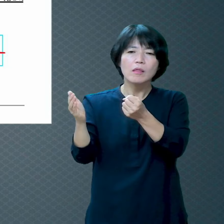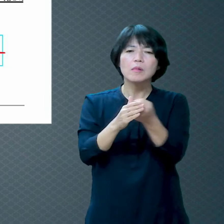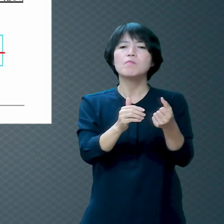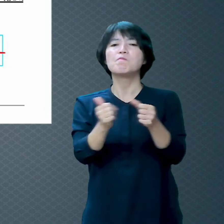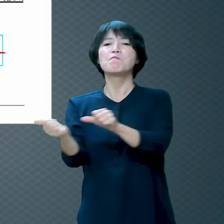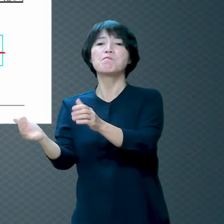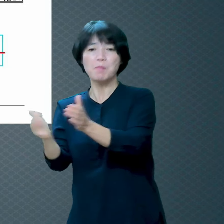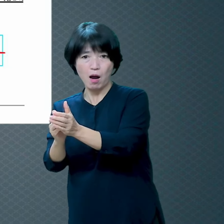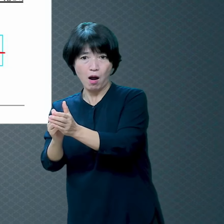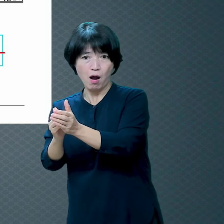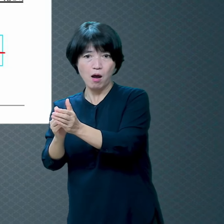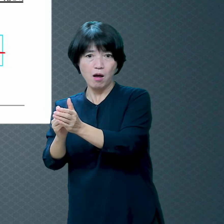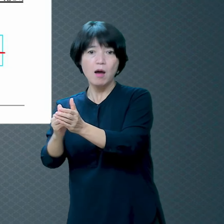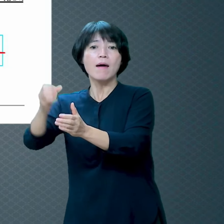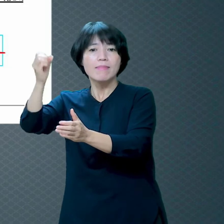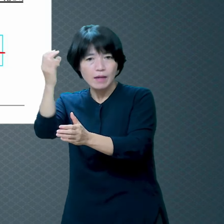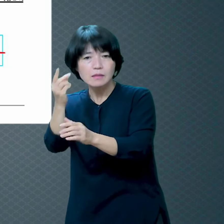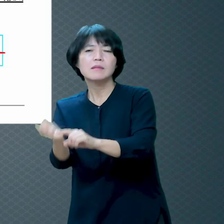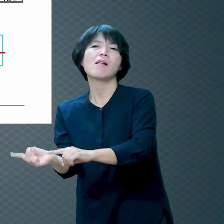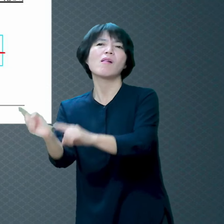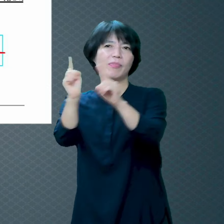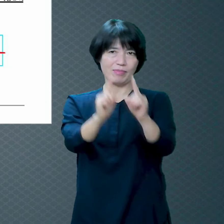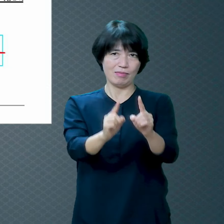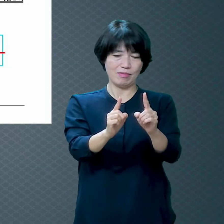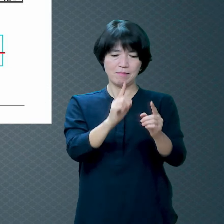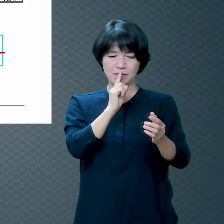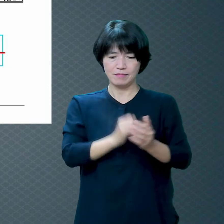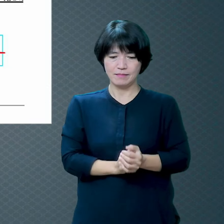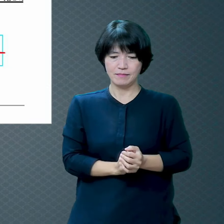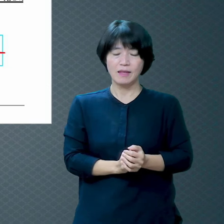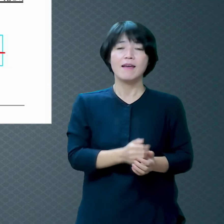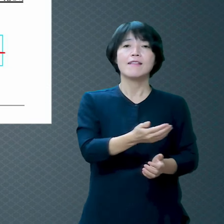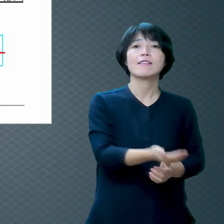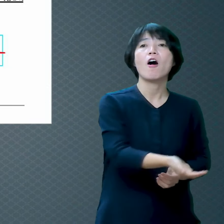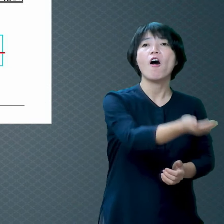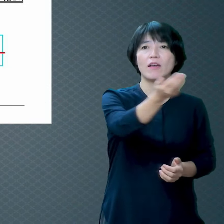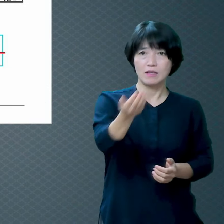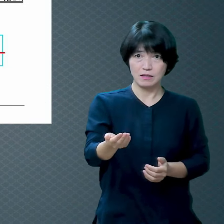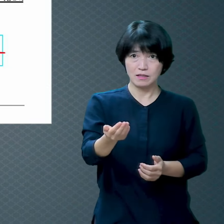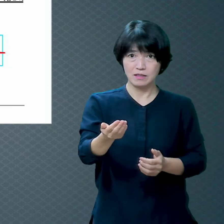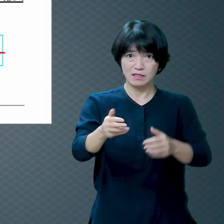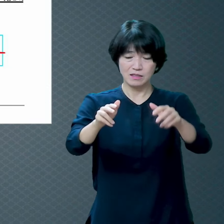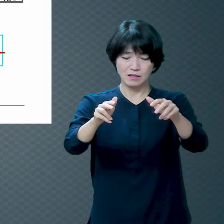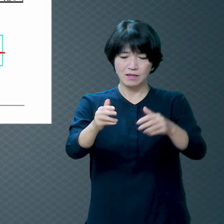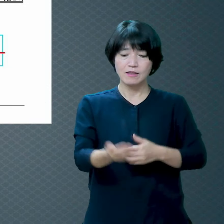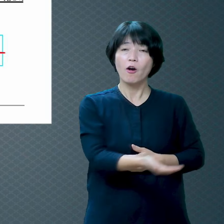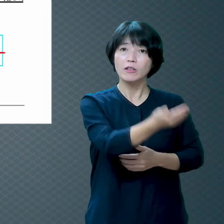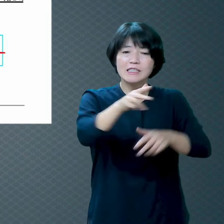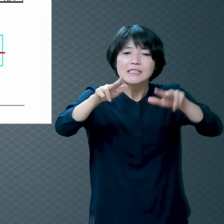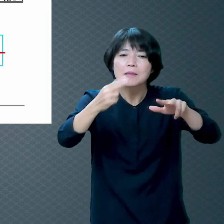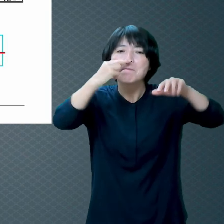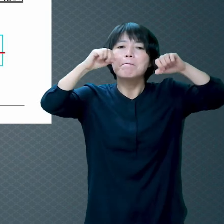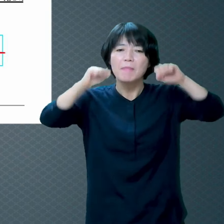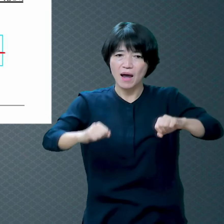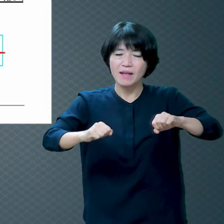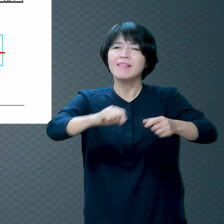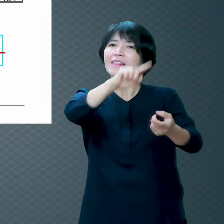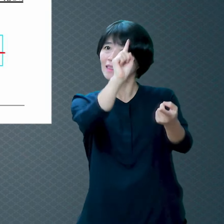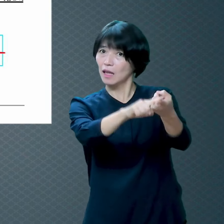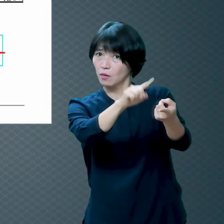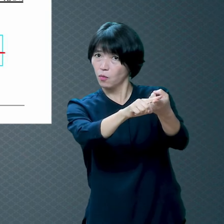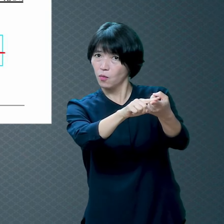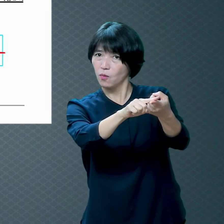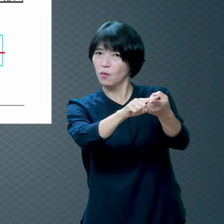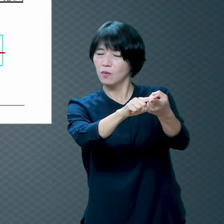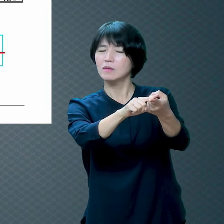다시 살렸다 그 말이에요 이 너희 이것은 살아있는 상태를 말하는